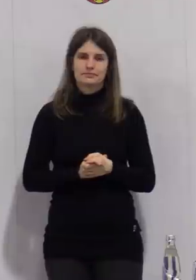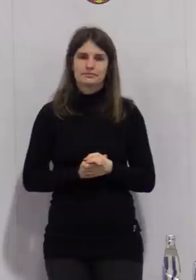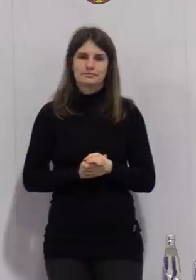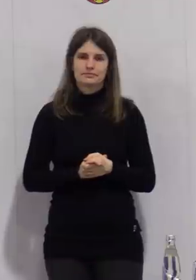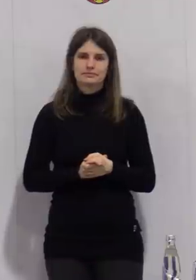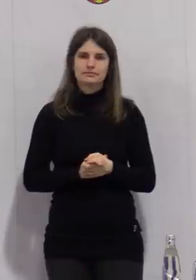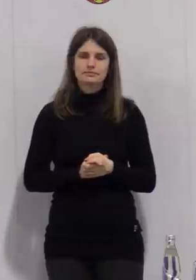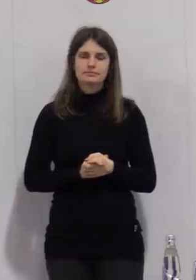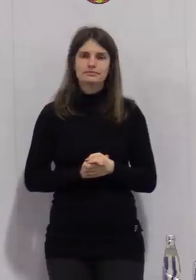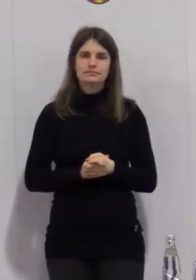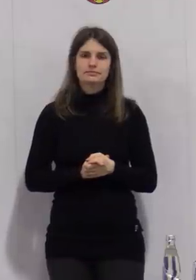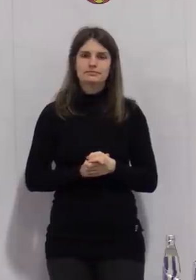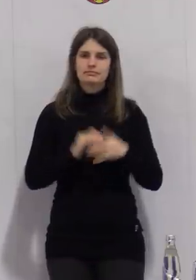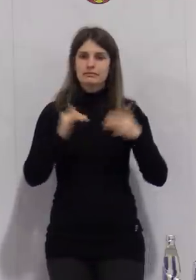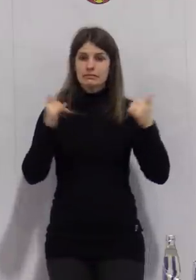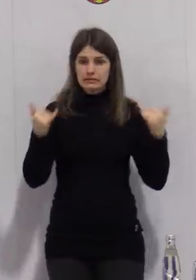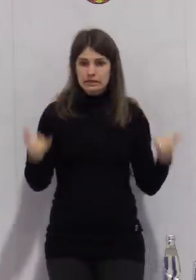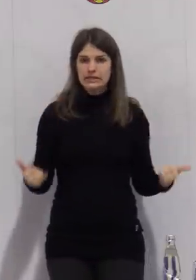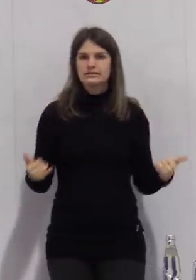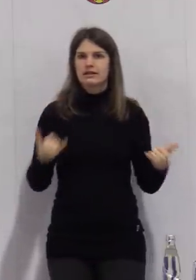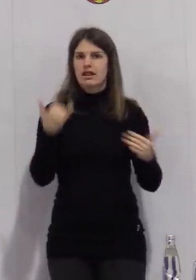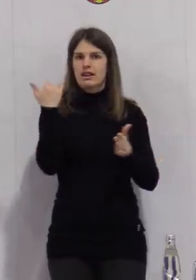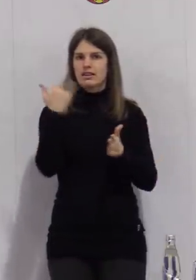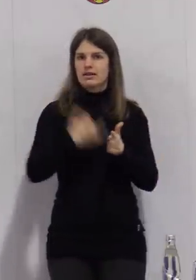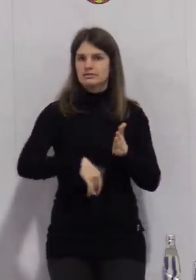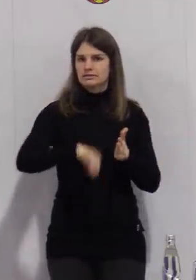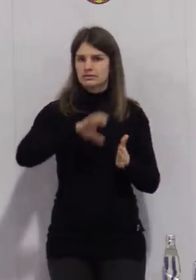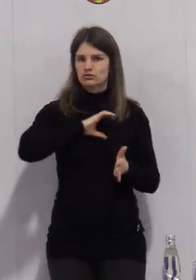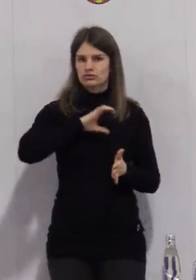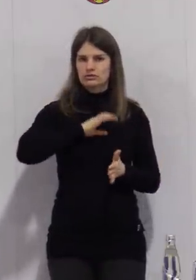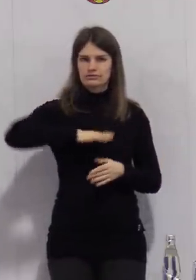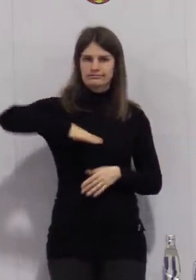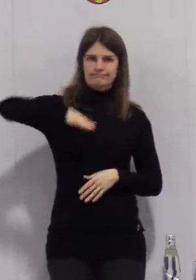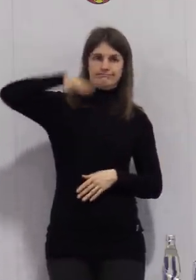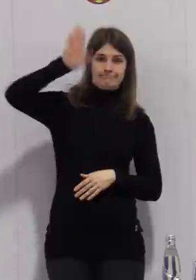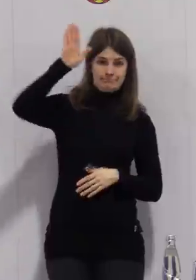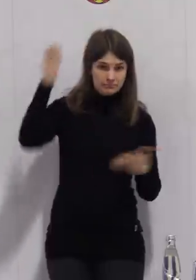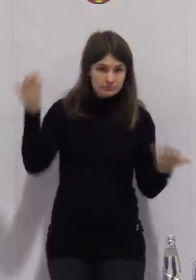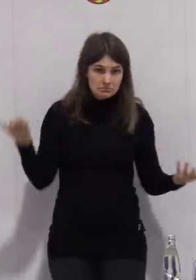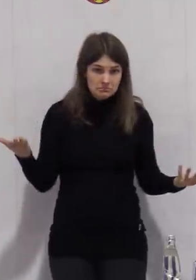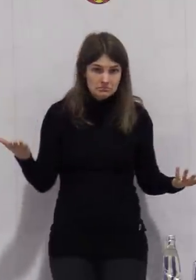Wäre jetzt Ihre letzte Möglichkeit, noch eine Nachfrage zu stellen?